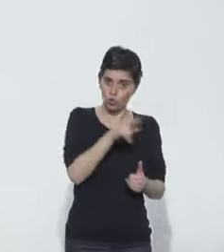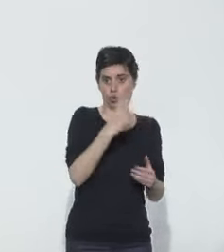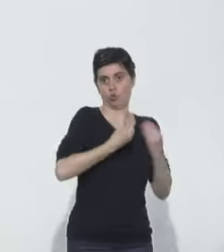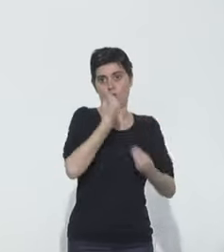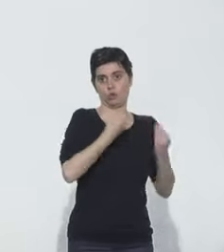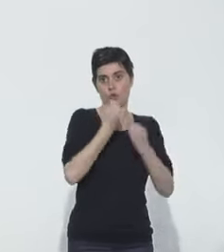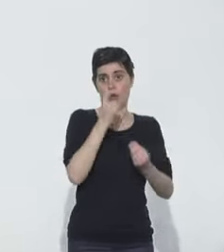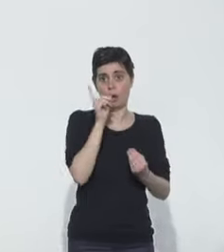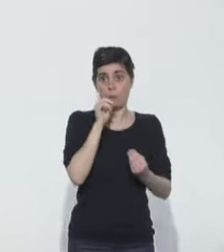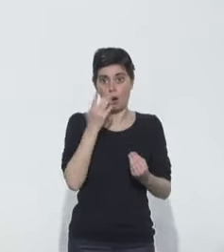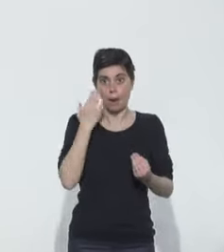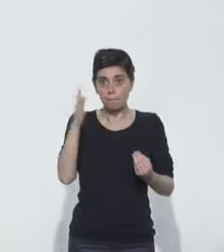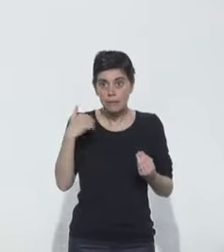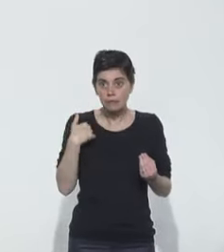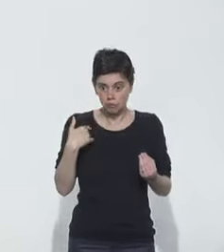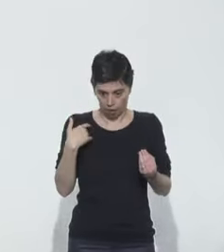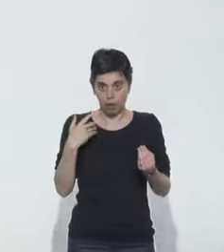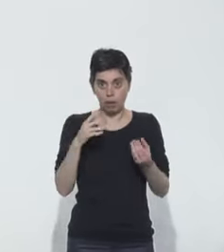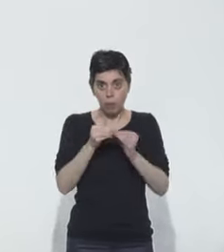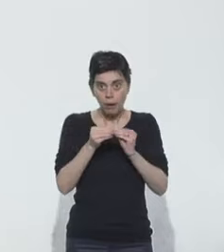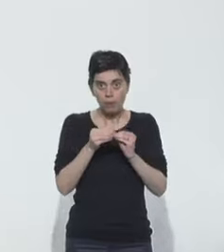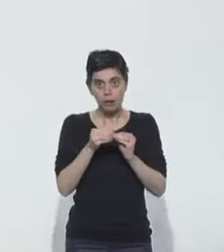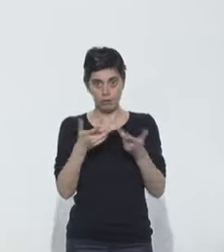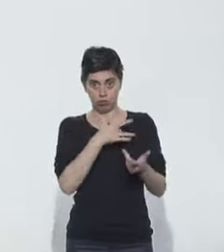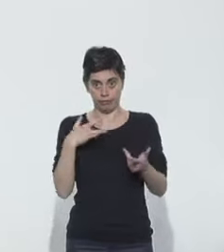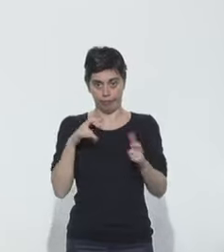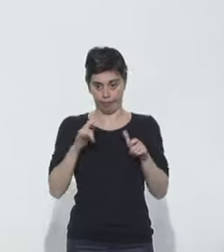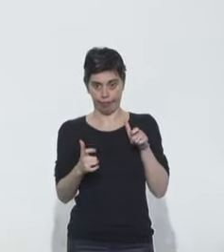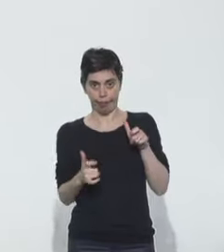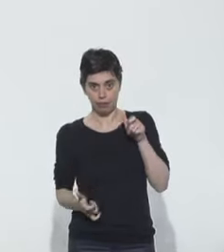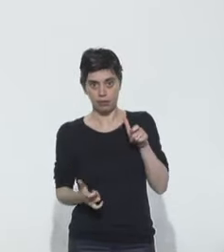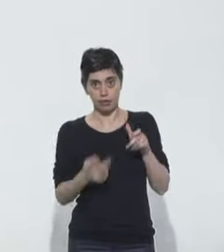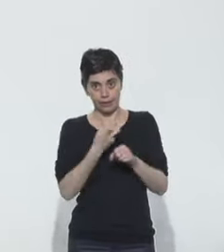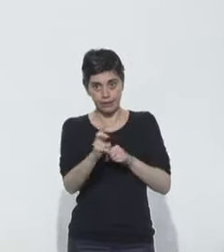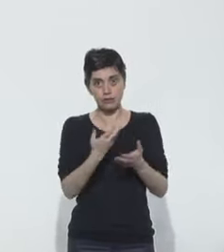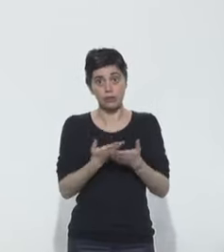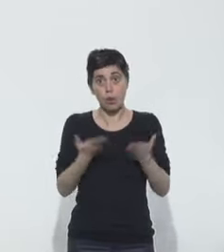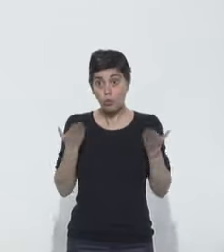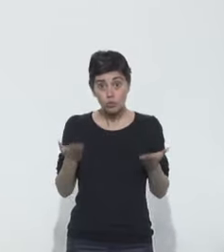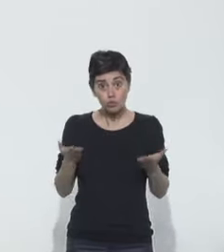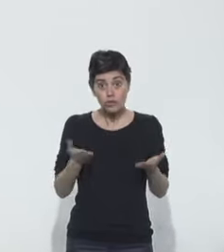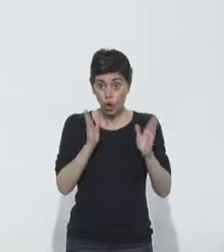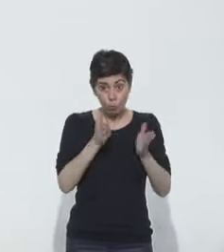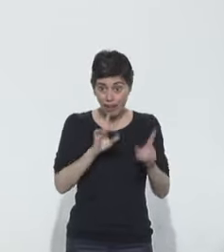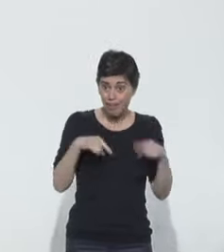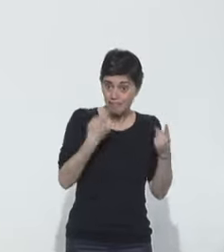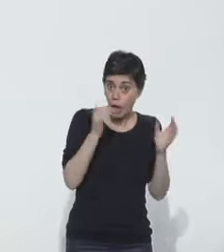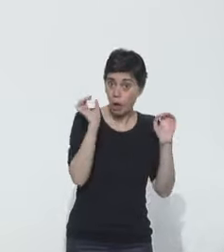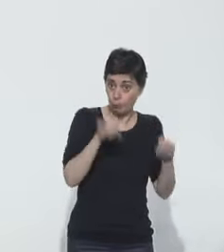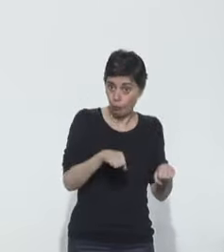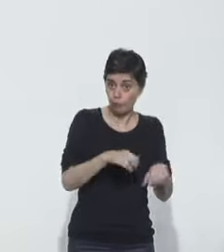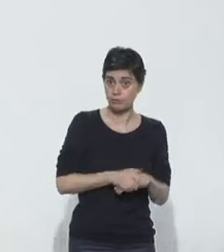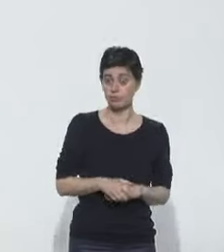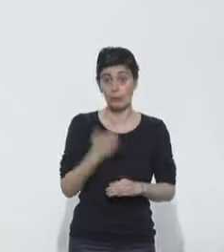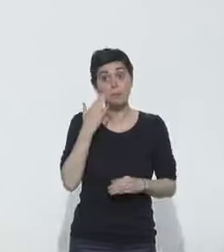avoir de perte de chance et pour ne pas avoir de dégradation de son état de santé. Il est aujourd'hui tout à fait possible de se rendre à l'hôpital lorsqu'on a un